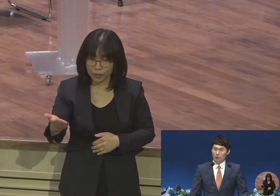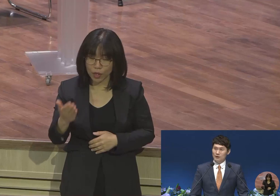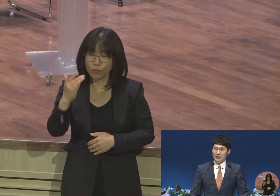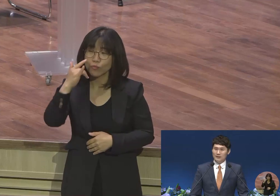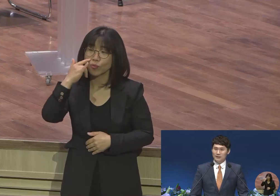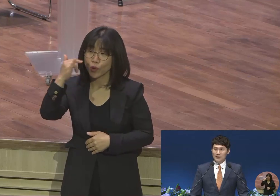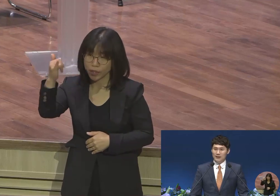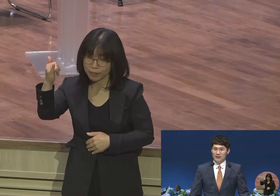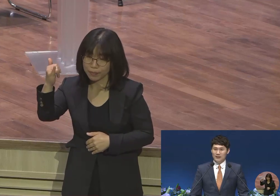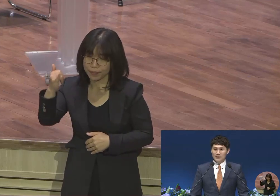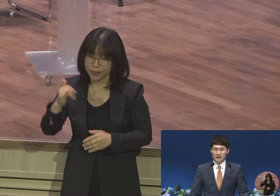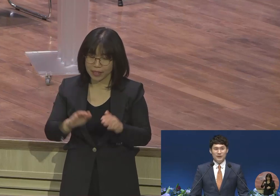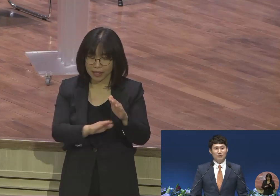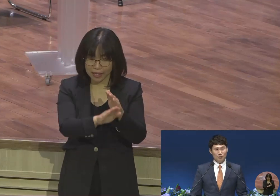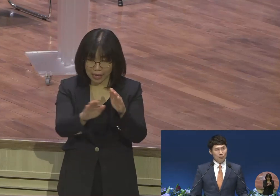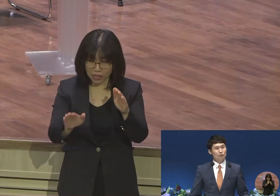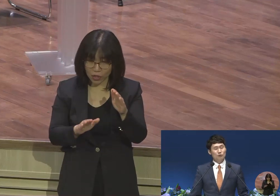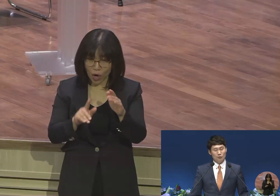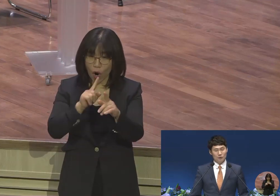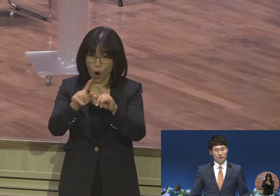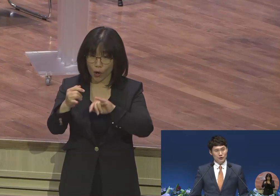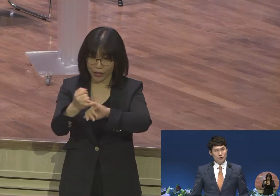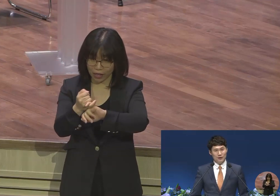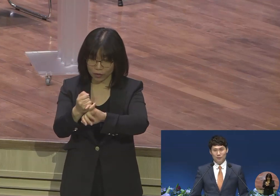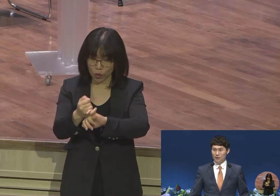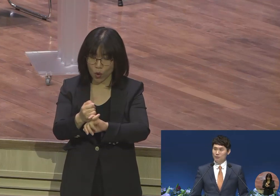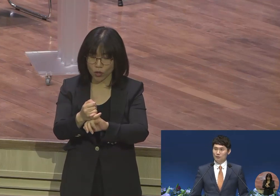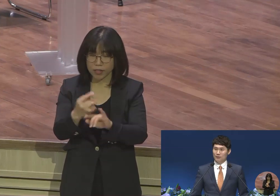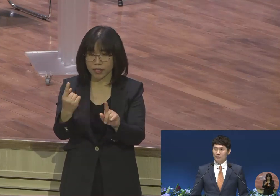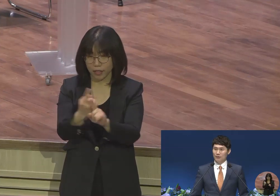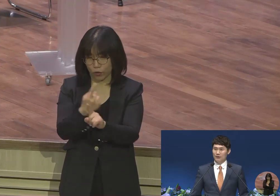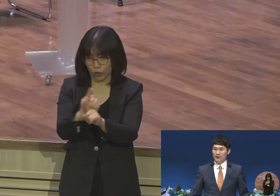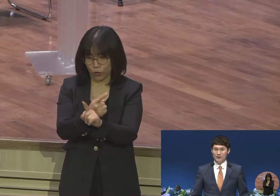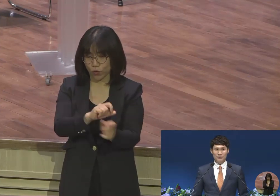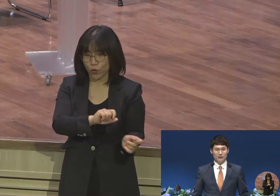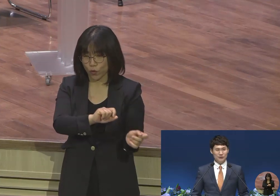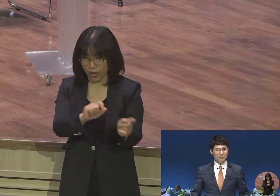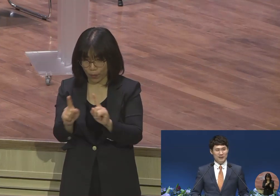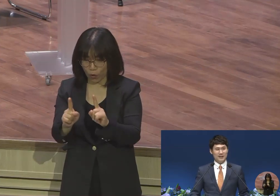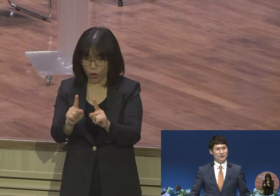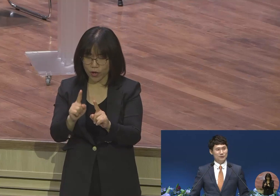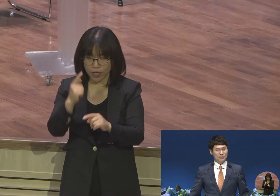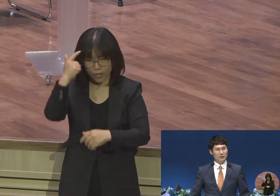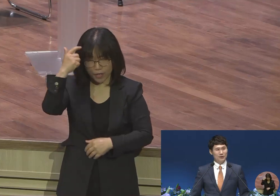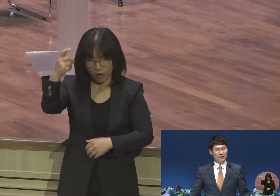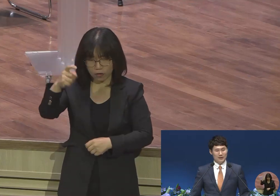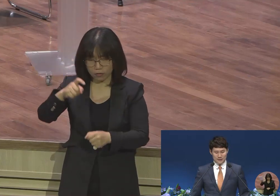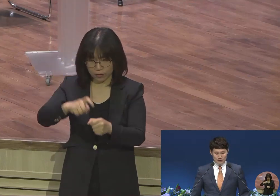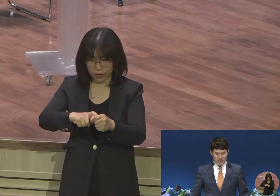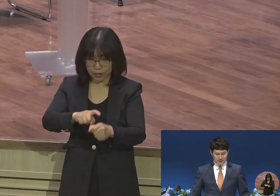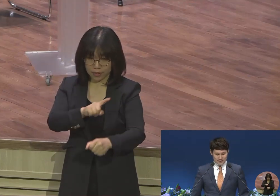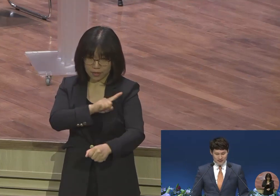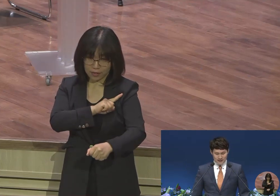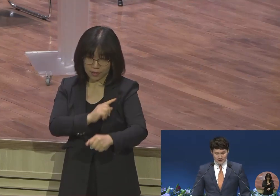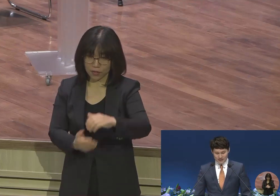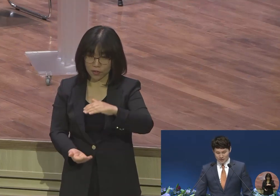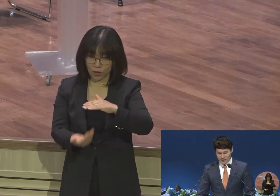모든 가정들이 언약으로 복음으로 치유되고 회복되고 그래서 영적 서밋의 가정으로 세워지는 그런 귀한